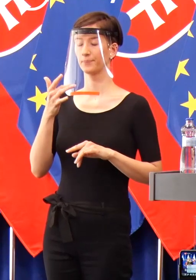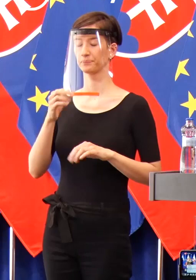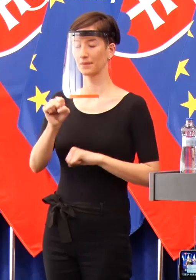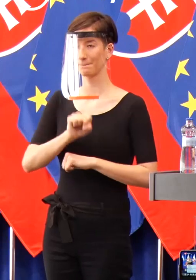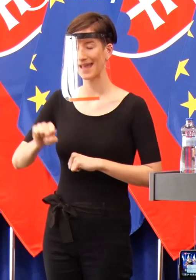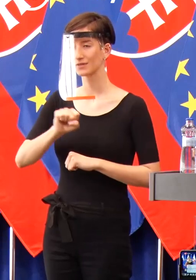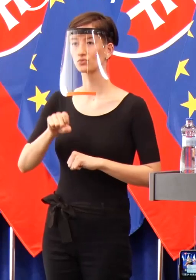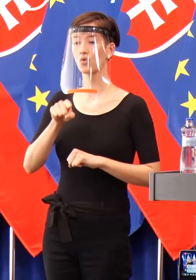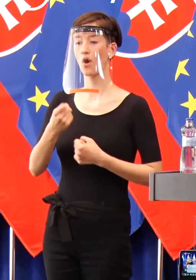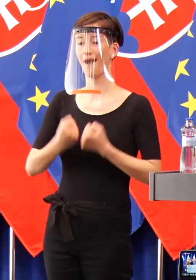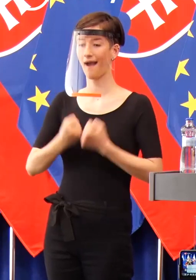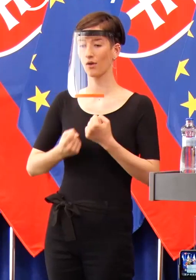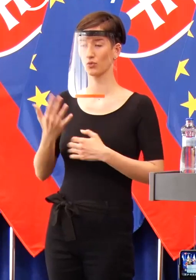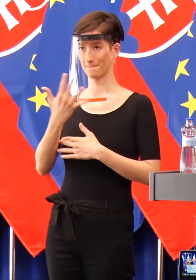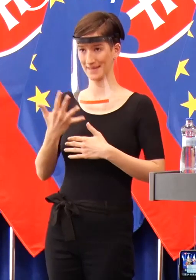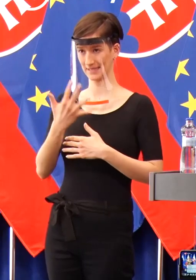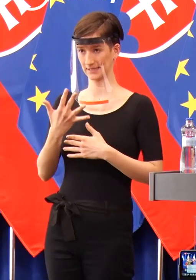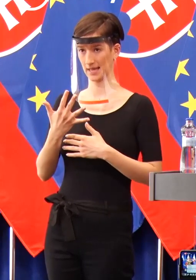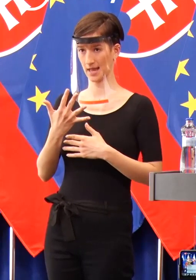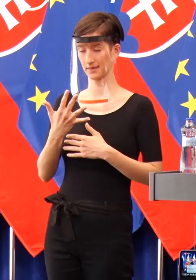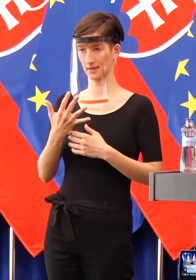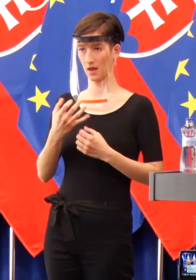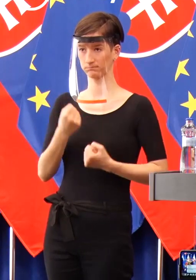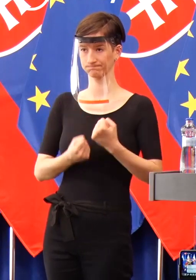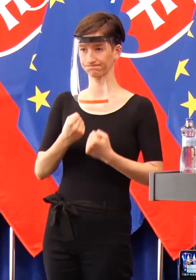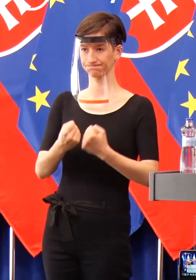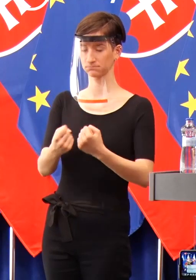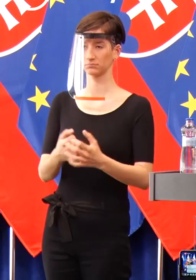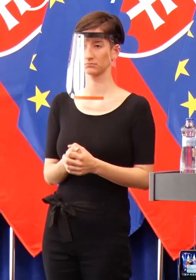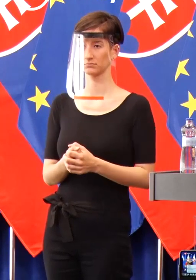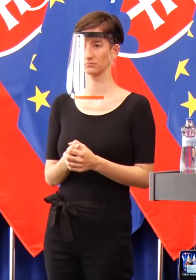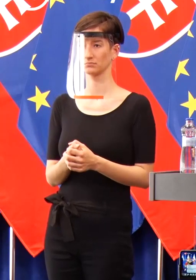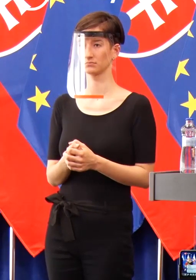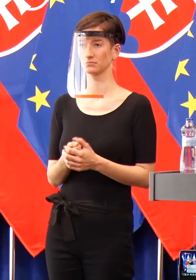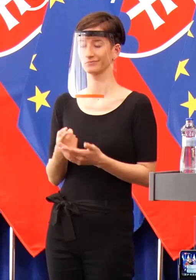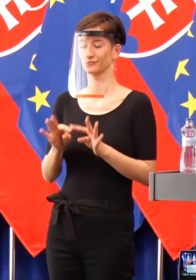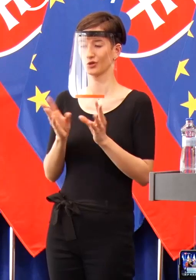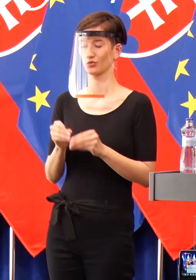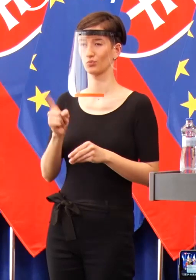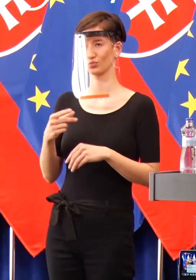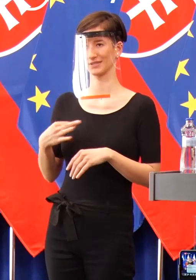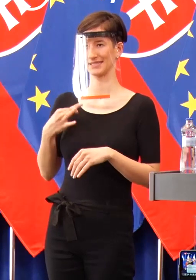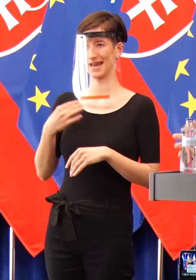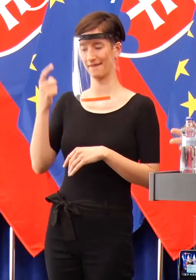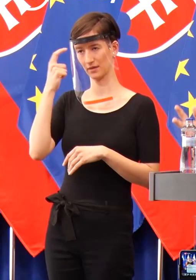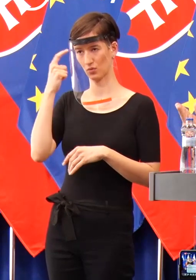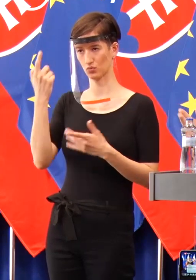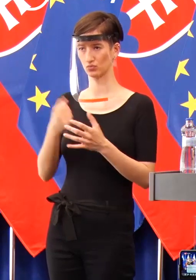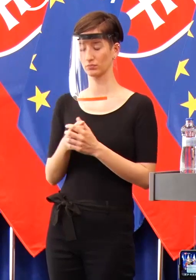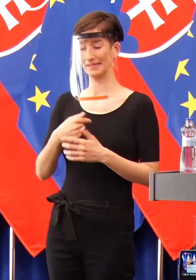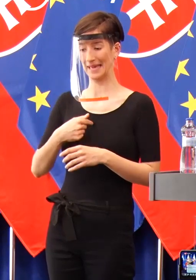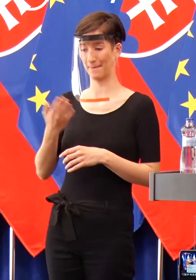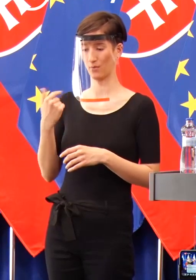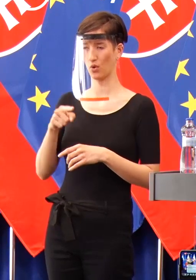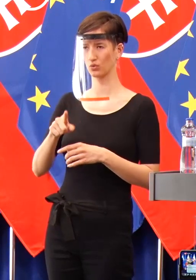auto by tam postavili do kolóny? Jednoducho všetko musí sa robiť so zdravým rozumom. Ja som preto aj tu na mieste hovoril a môžete si to naozaj